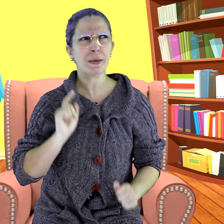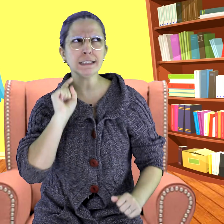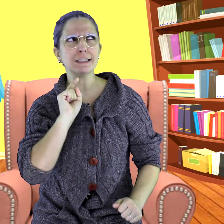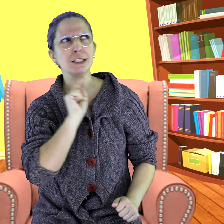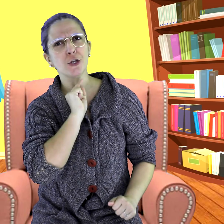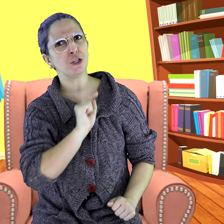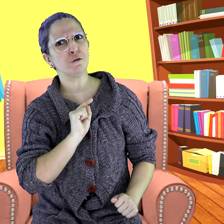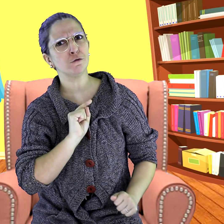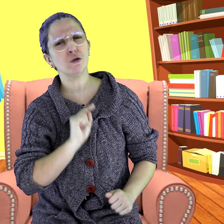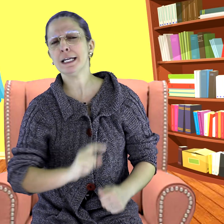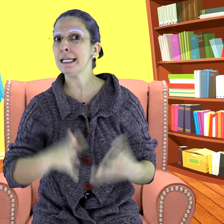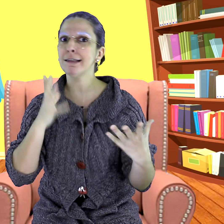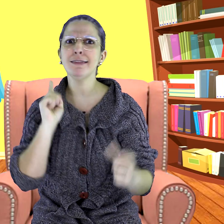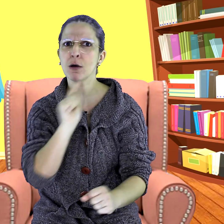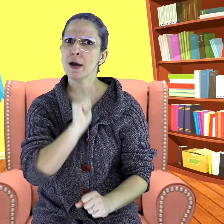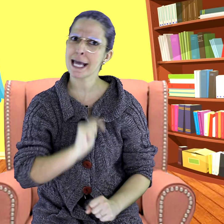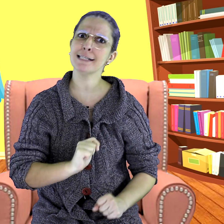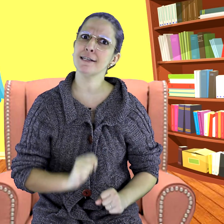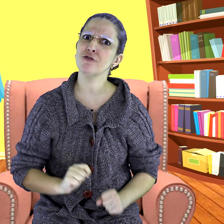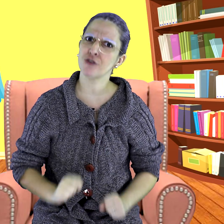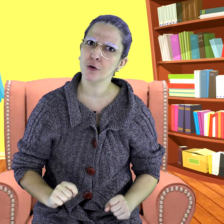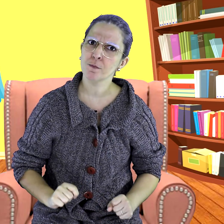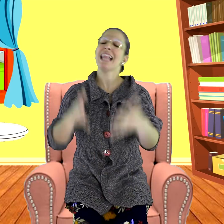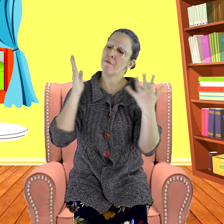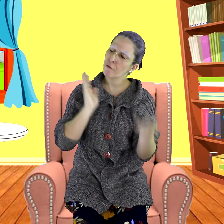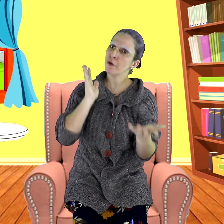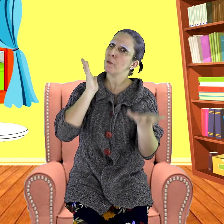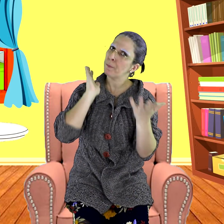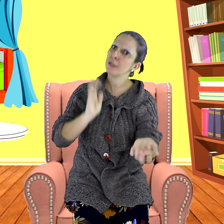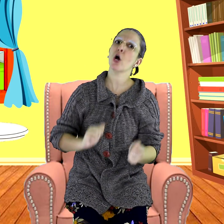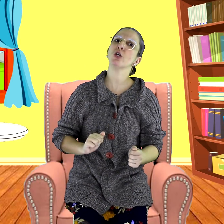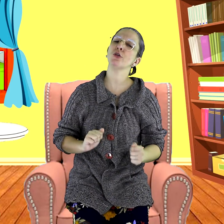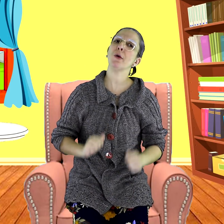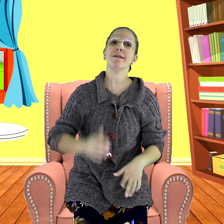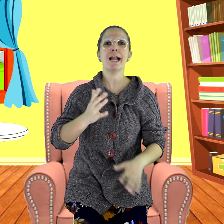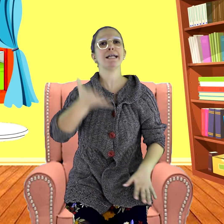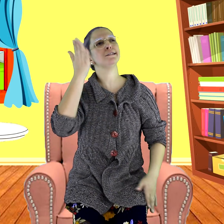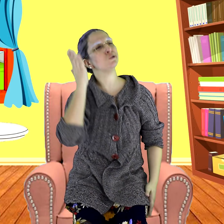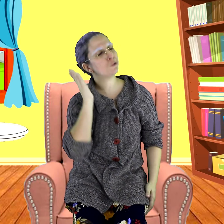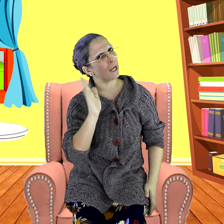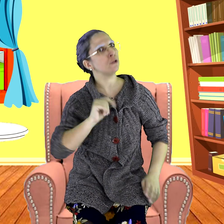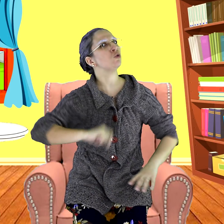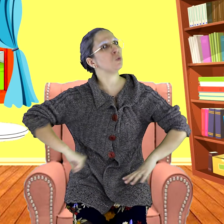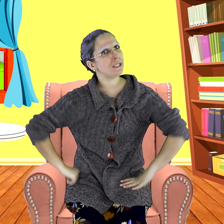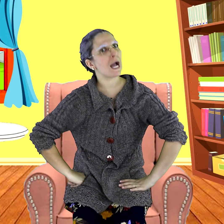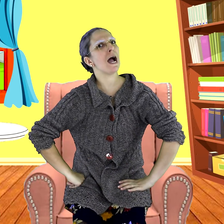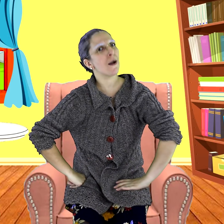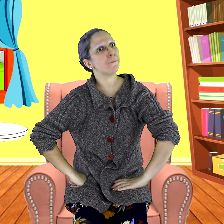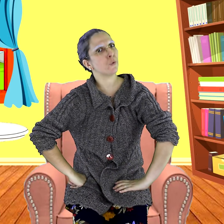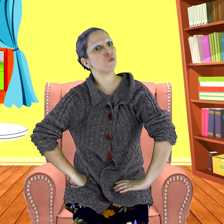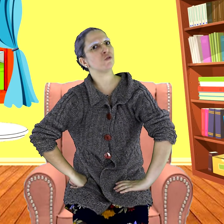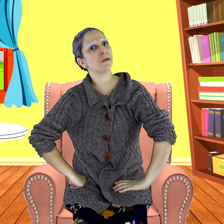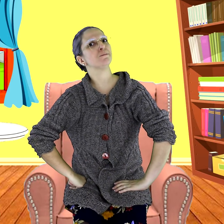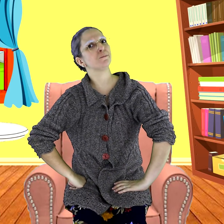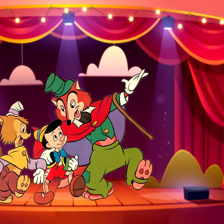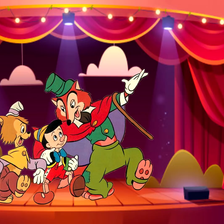pensativo e não resistiu. Lá foi o Pinóquio atrás do gato e da raposa. Eles